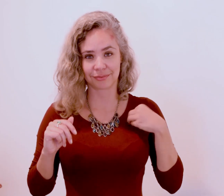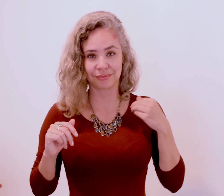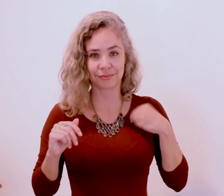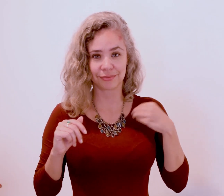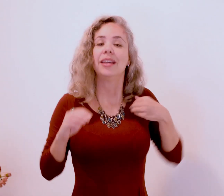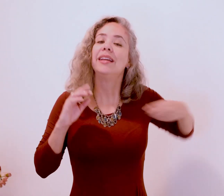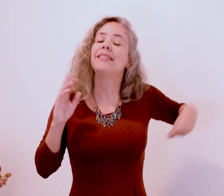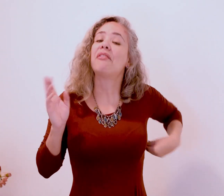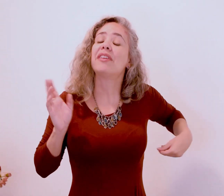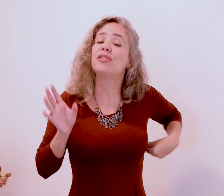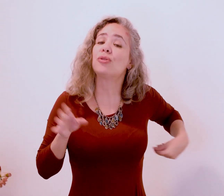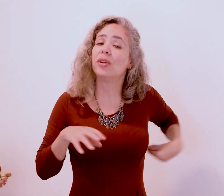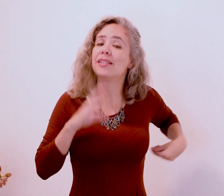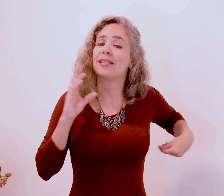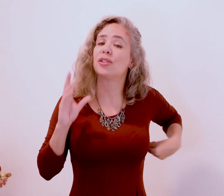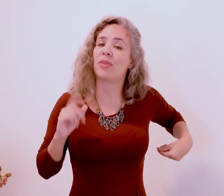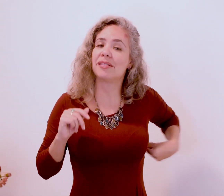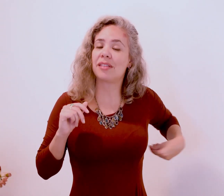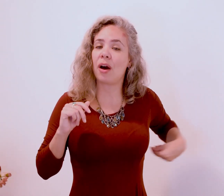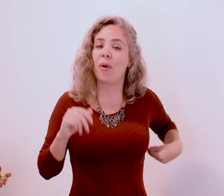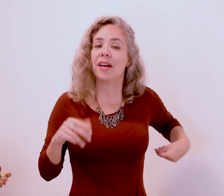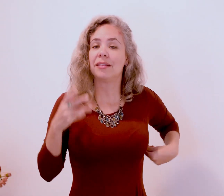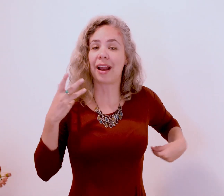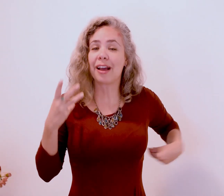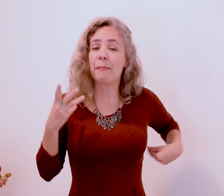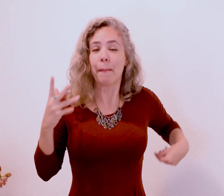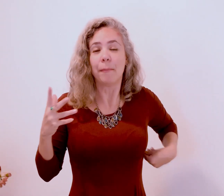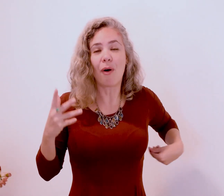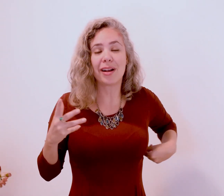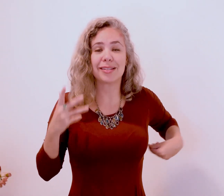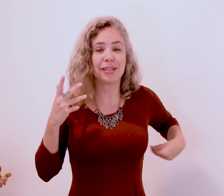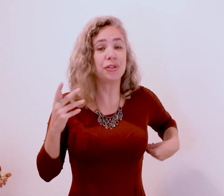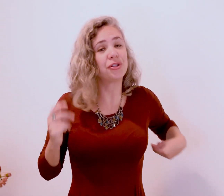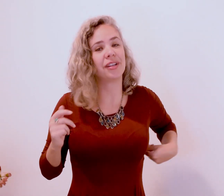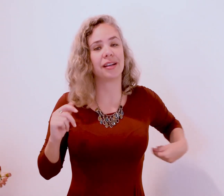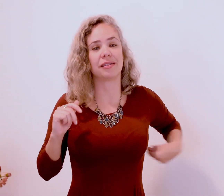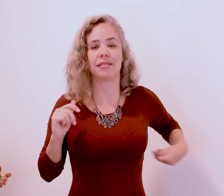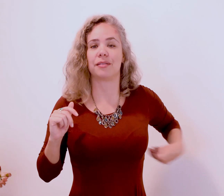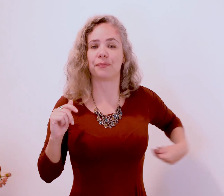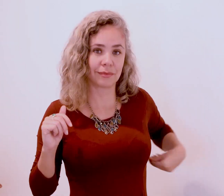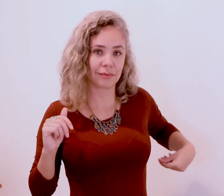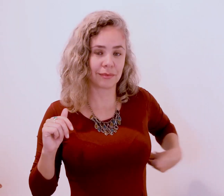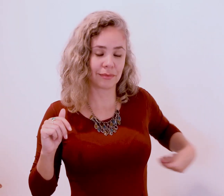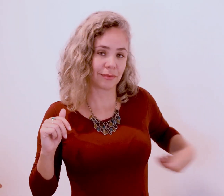E talvez toda essa situação traga memórias antigas De